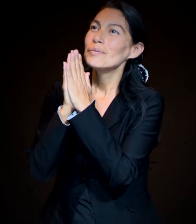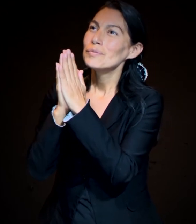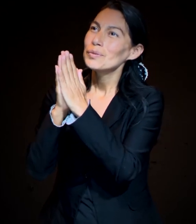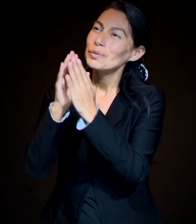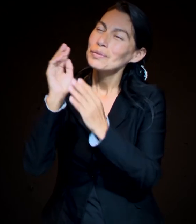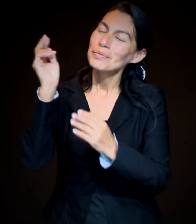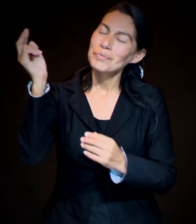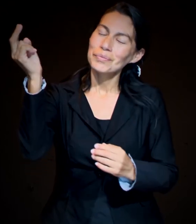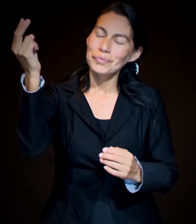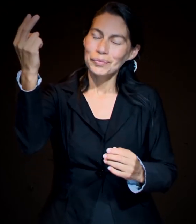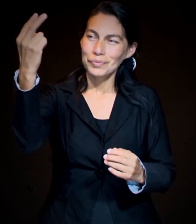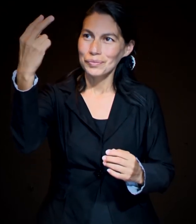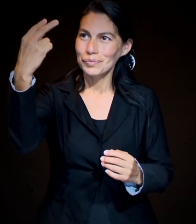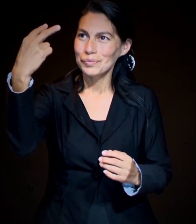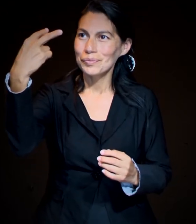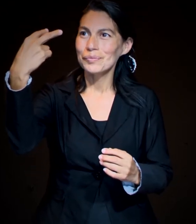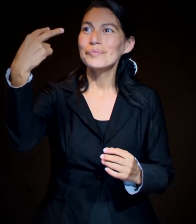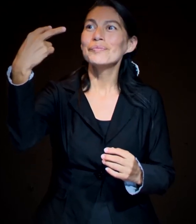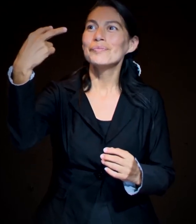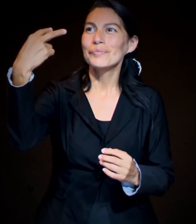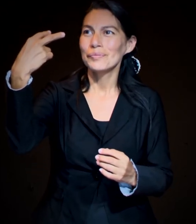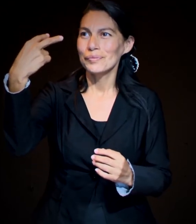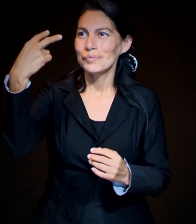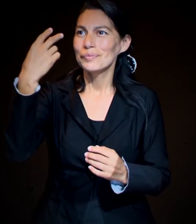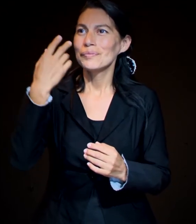vendrás